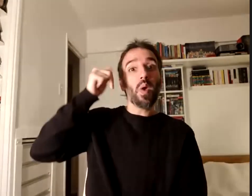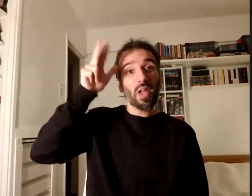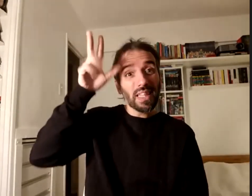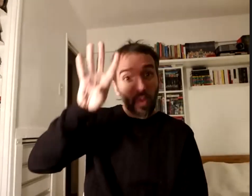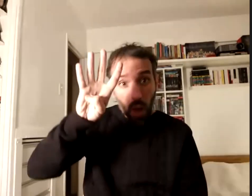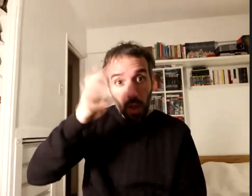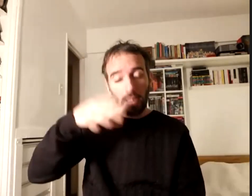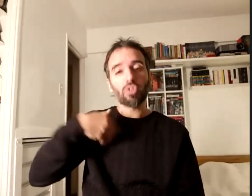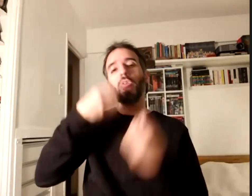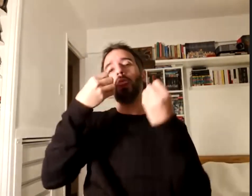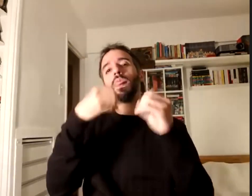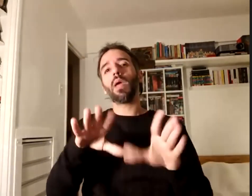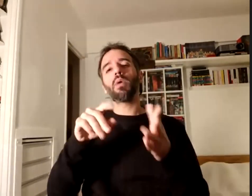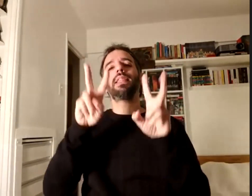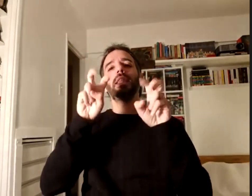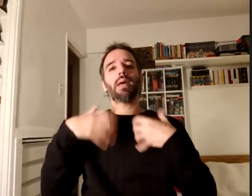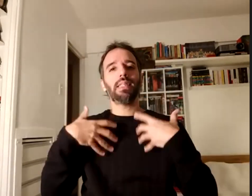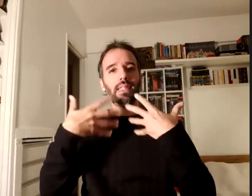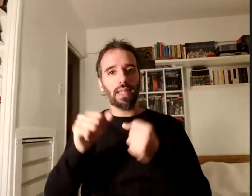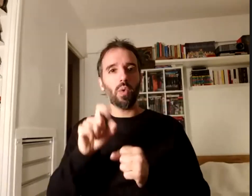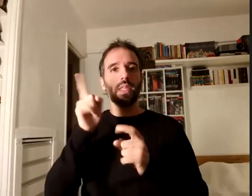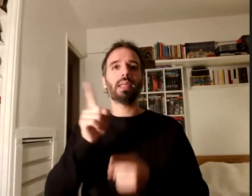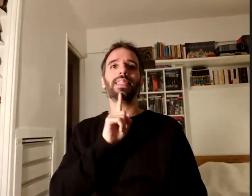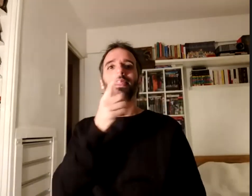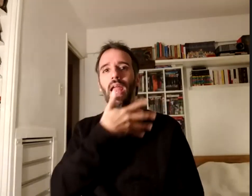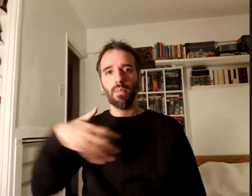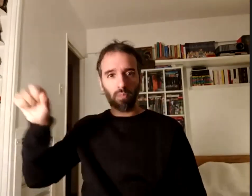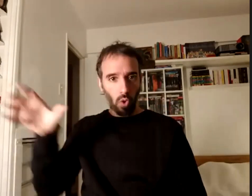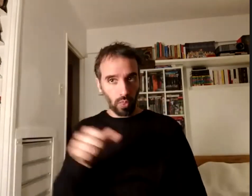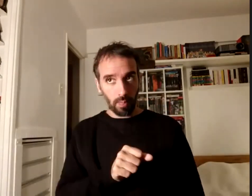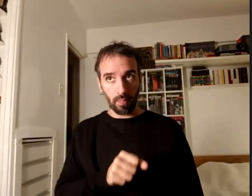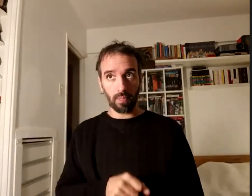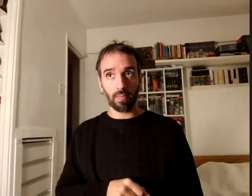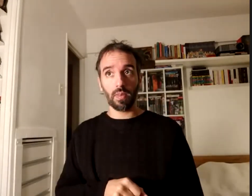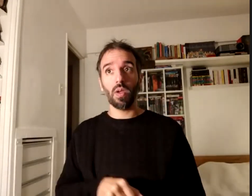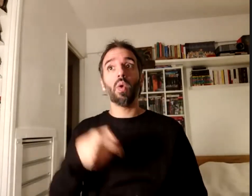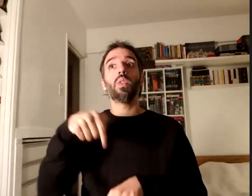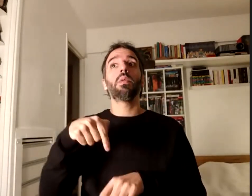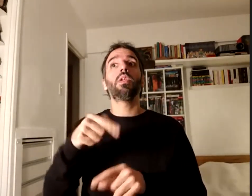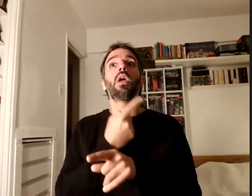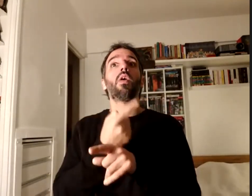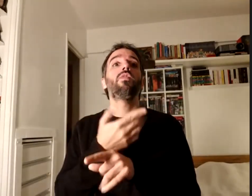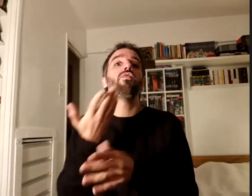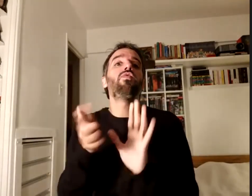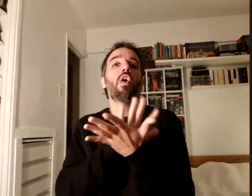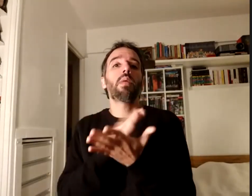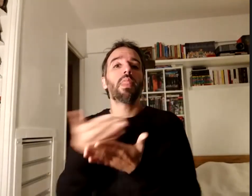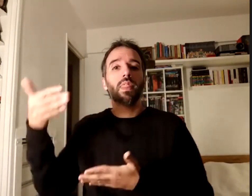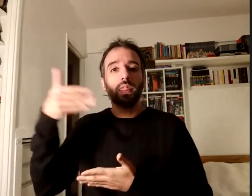cuestiones de salud y de transporte últimamente no tengo manera de venir porque me sacaron un subsidio que tenía